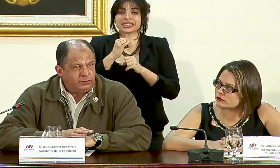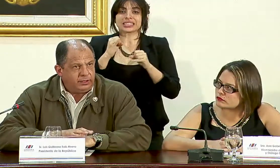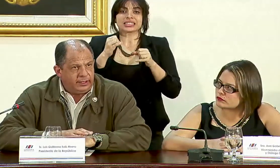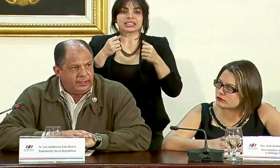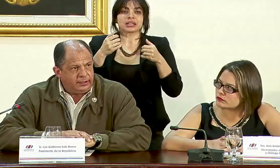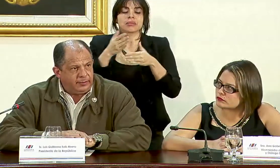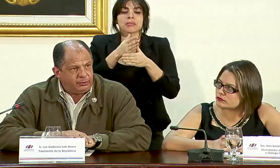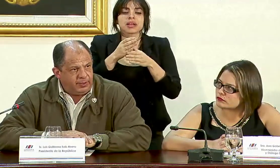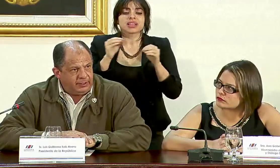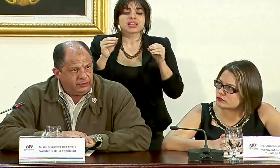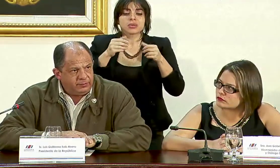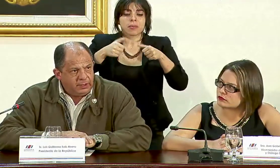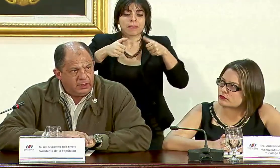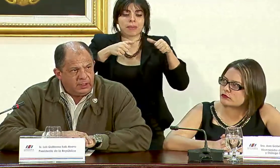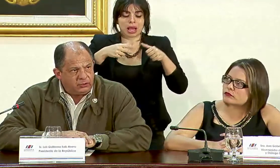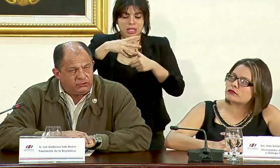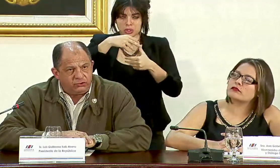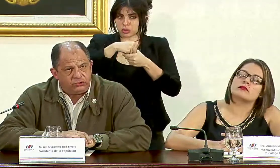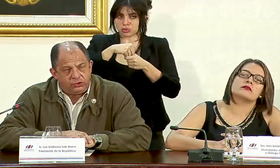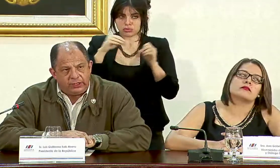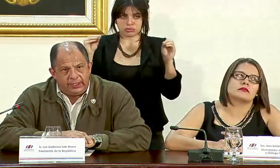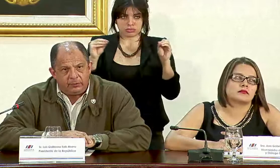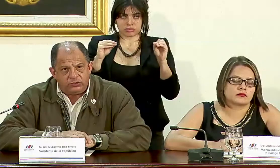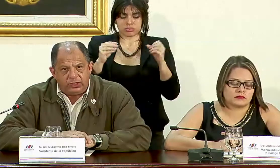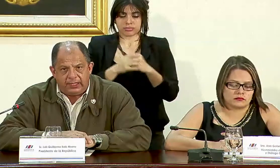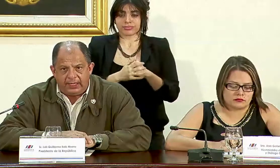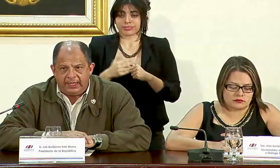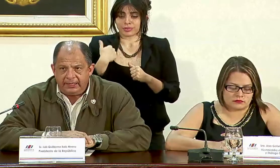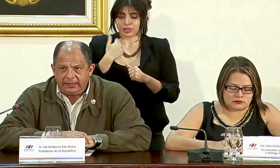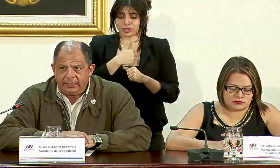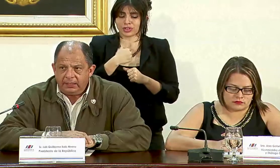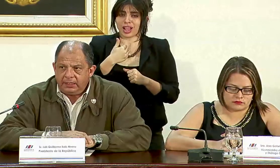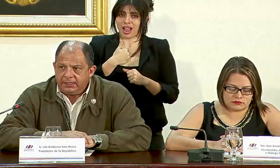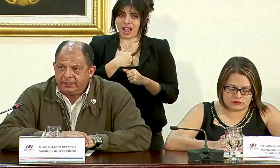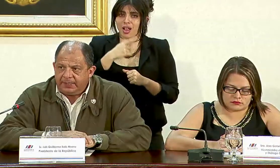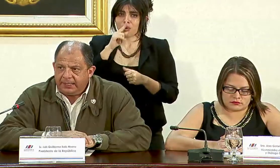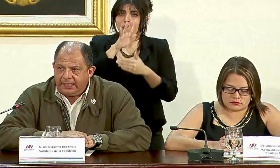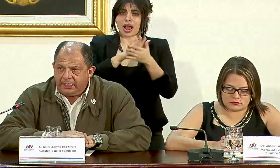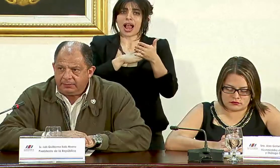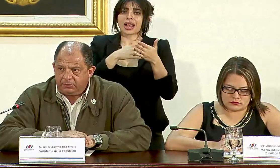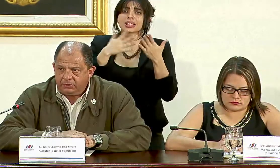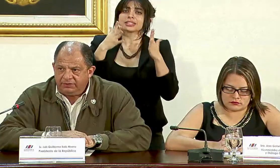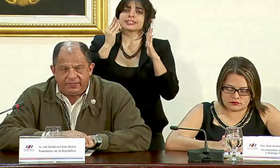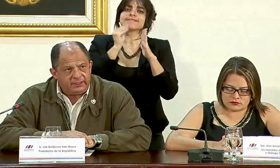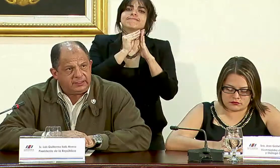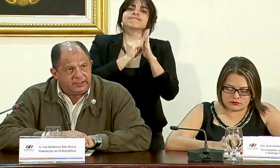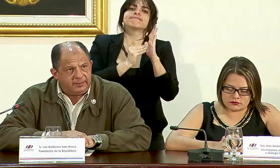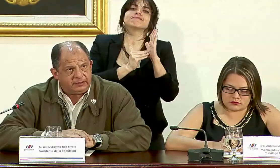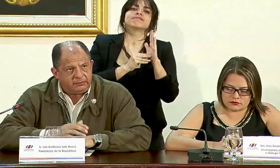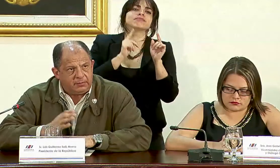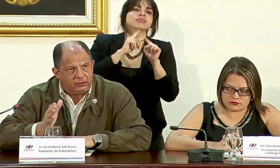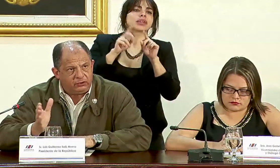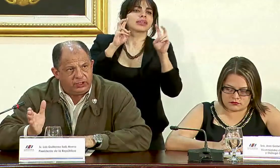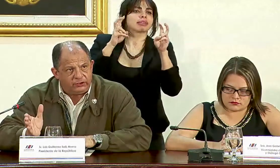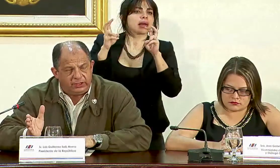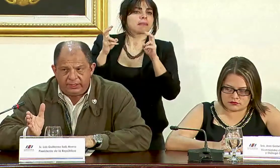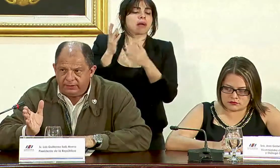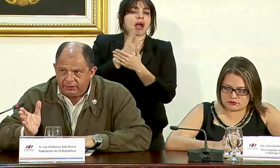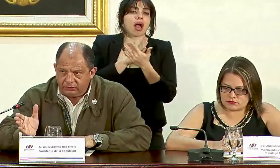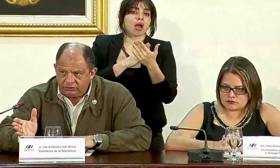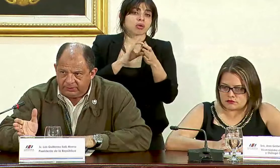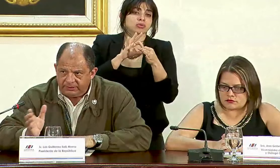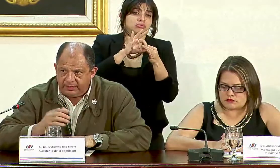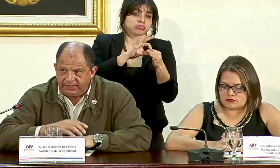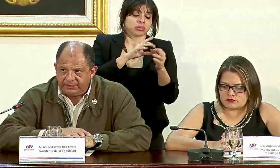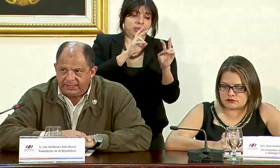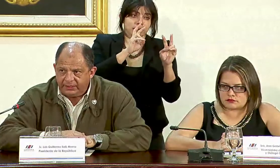ninguno de por medio nosotros tenemos una agenda que está marcada por diferentes temas algunos de ellos tienen